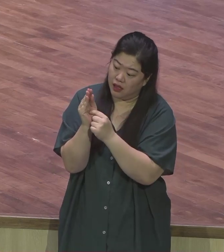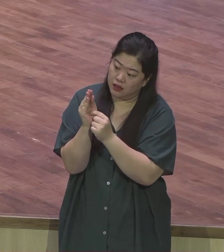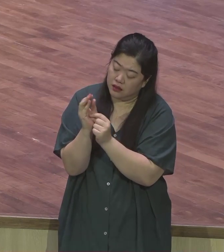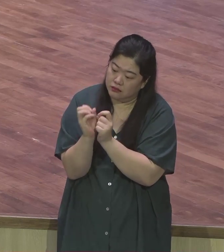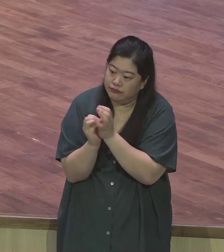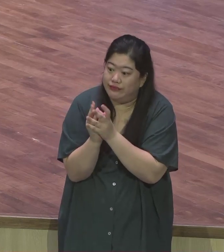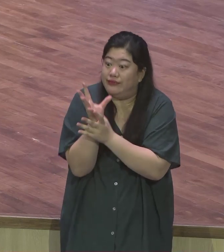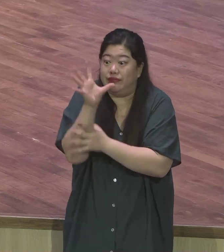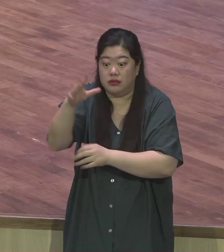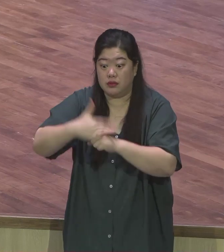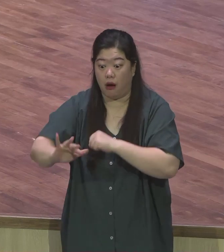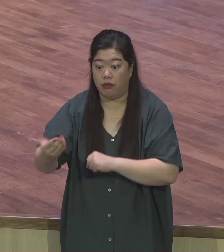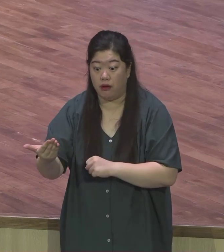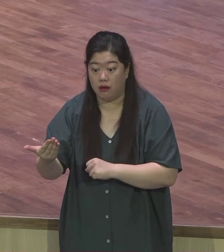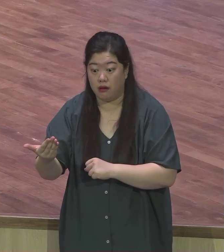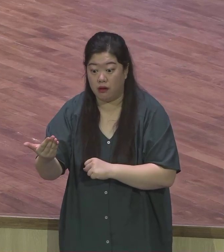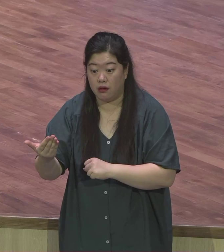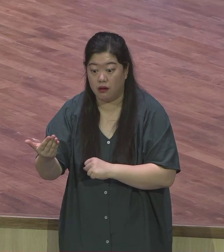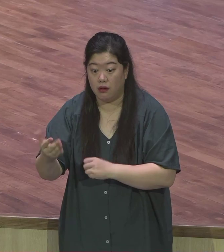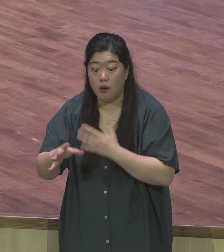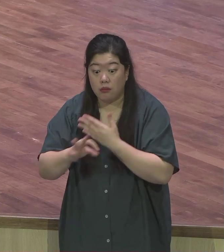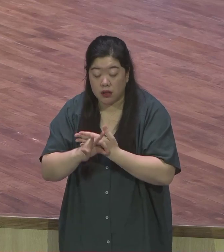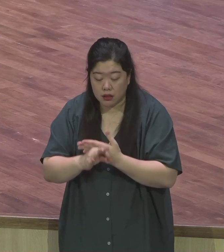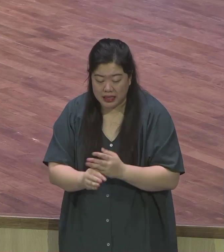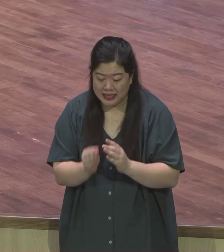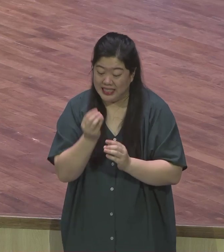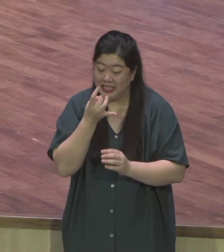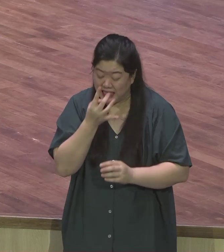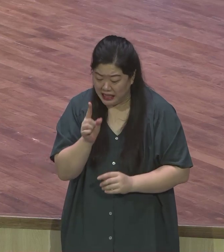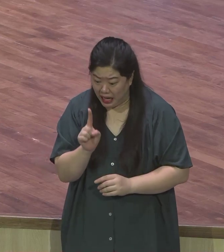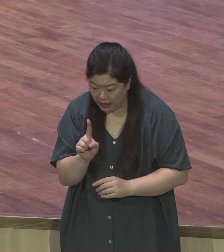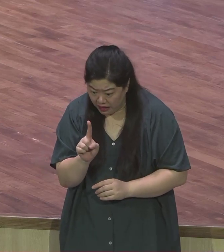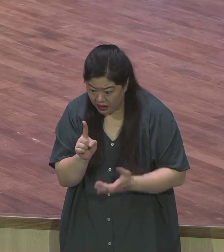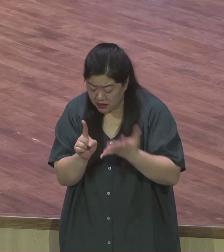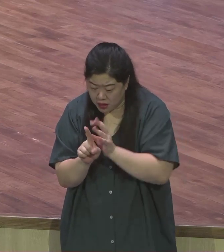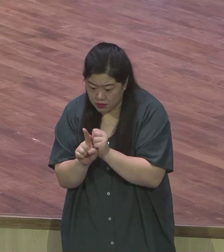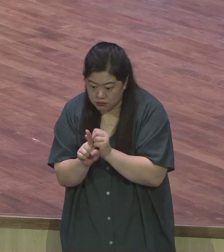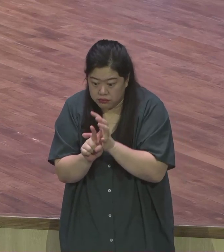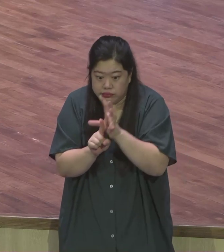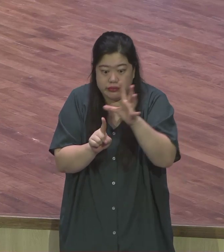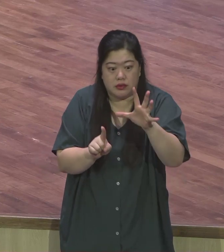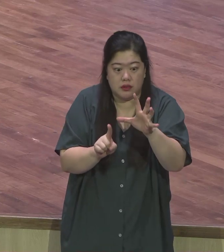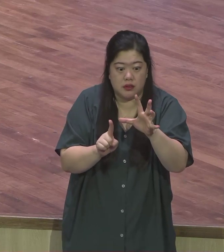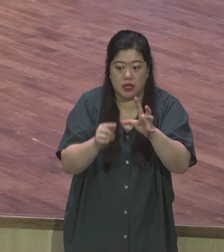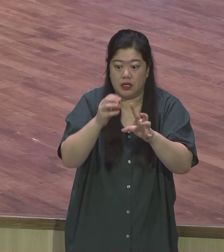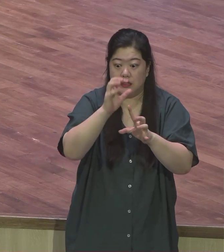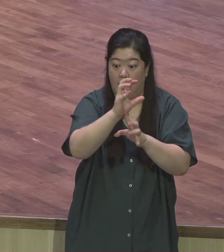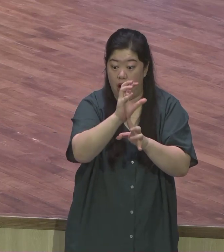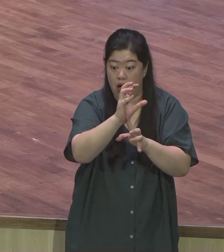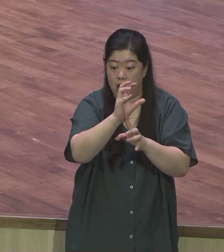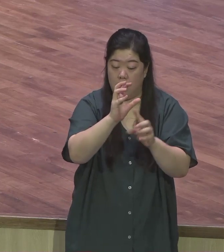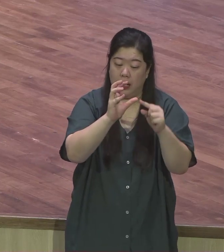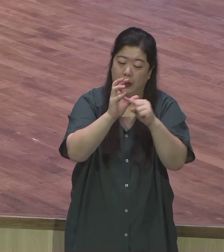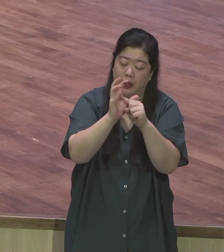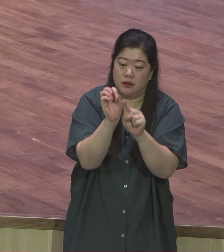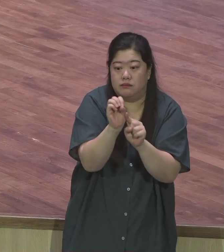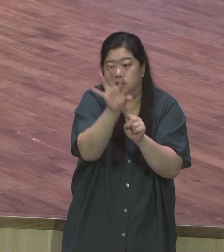30배, 60배, 100배의 결실이 나오듯이 이사기 받은 100배의 축복 바로 말씀 따라갈 때 따라오는 곱하기의